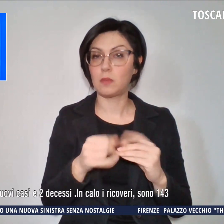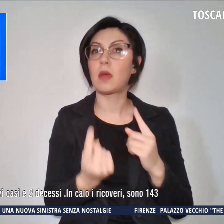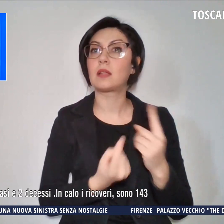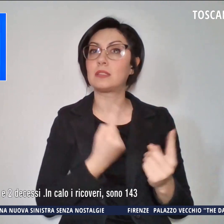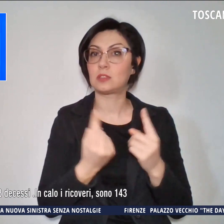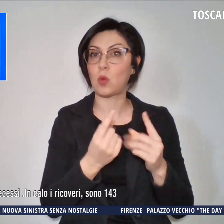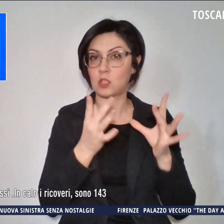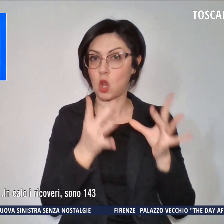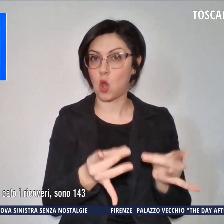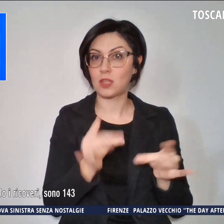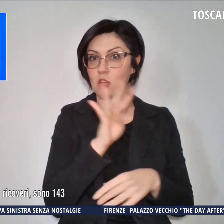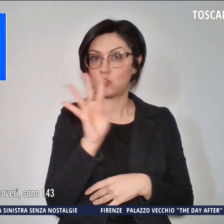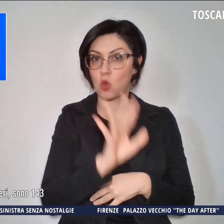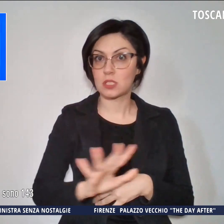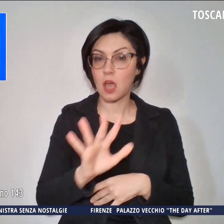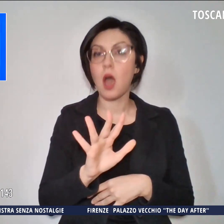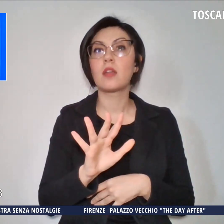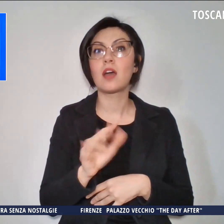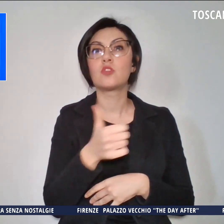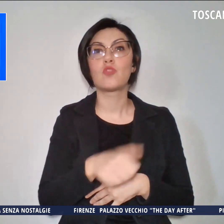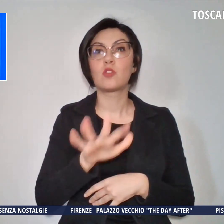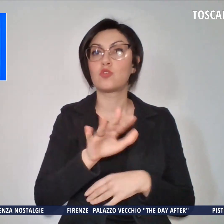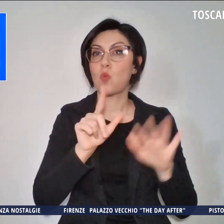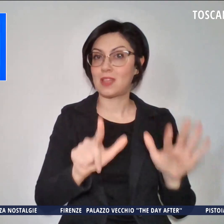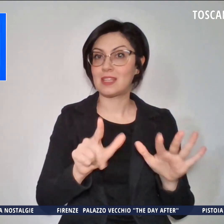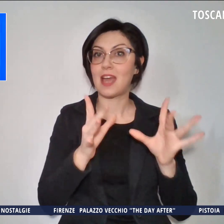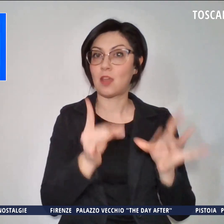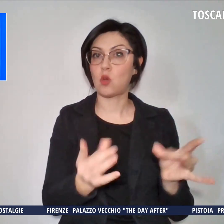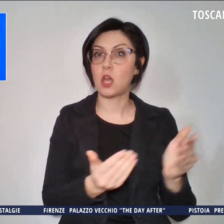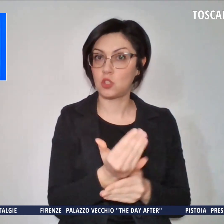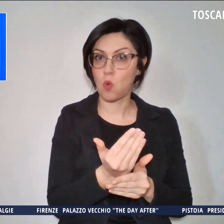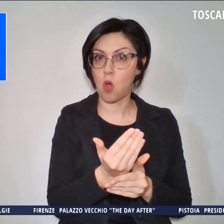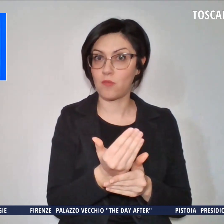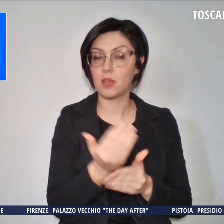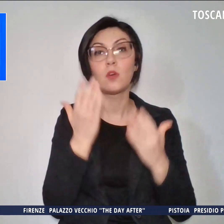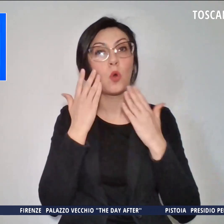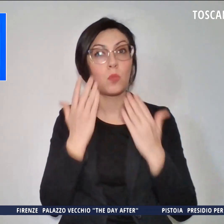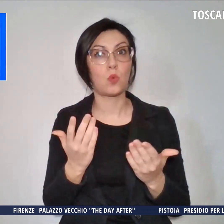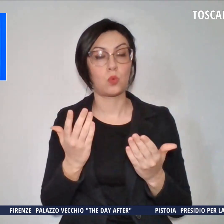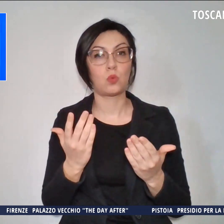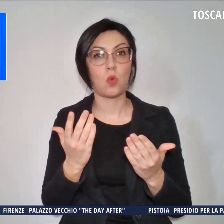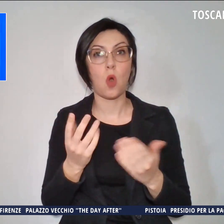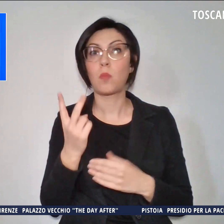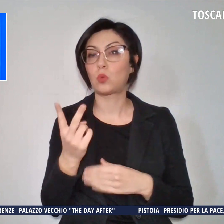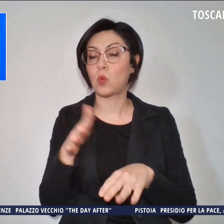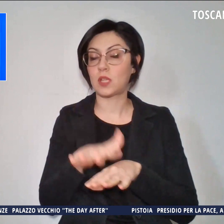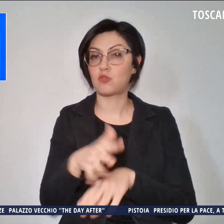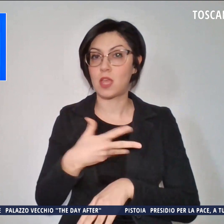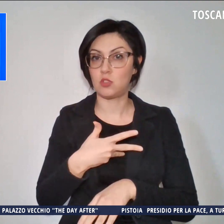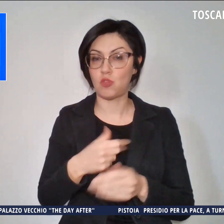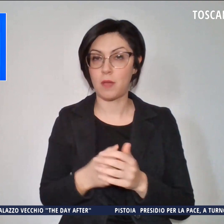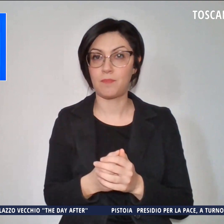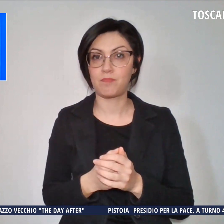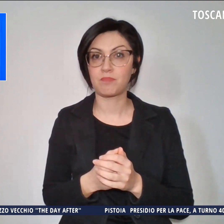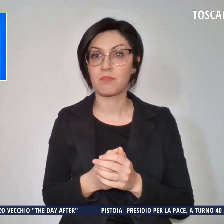Toscana. Ci sono 157 nuovi positivi e purtroppo si registrano due decessi. In